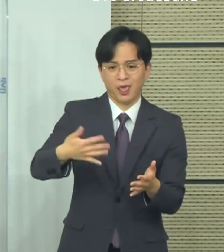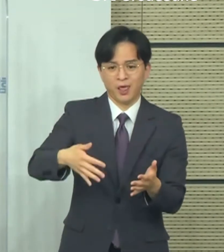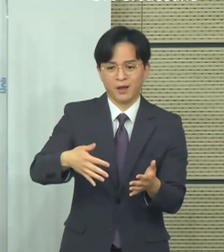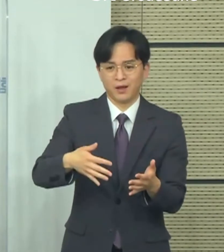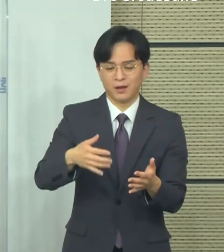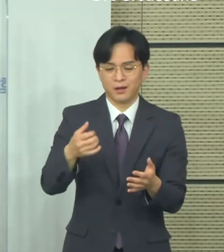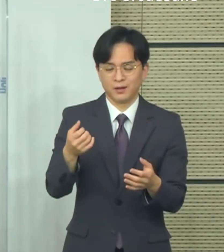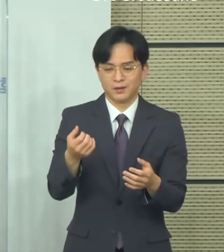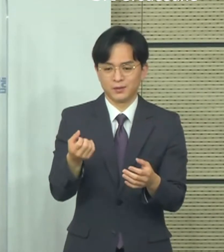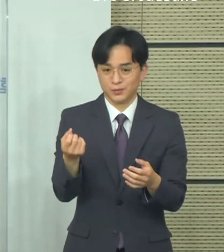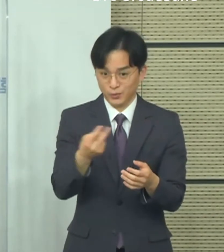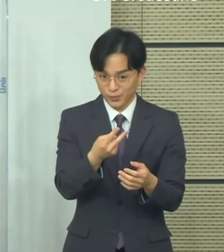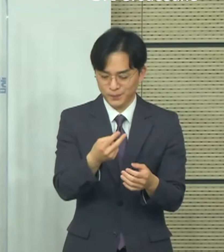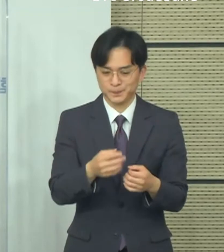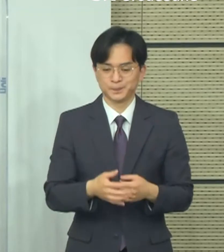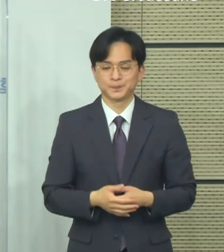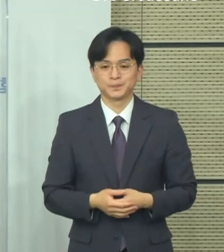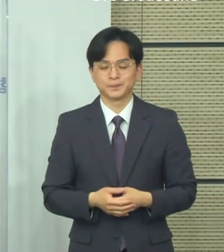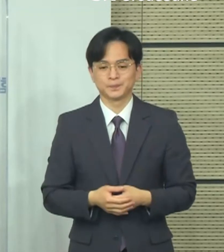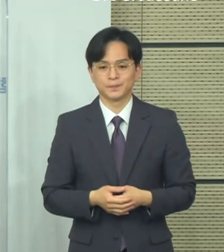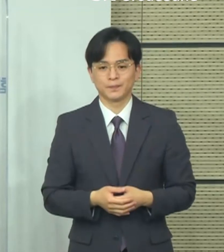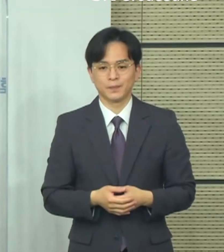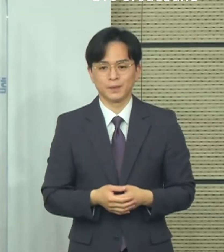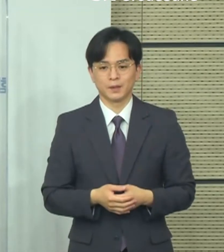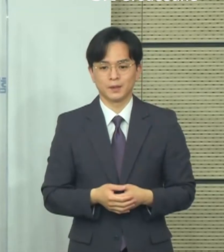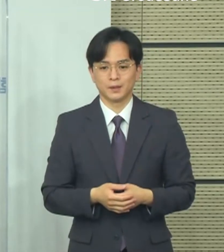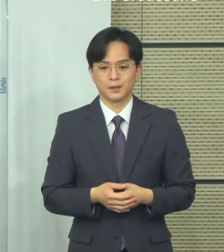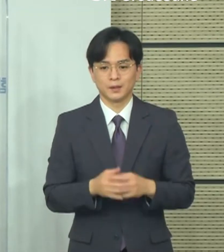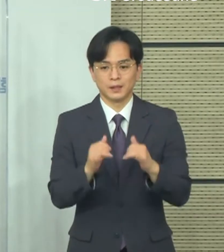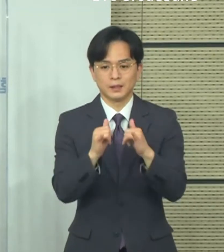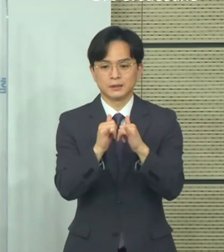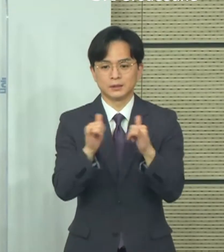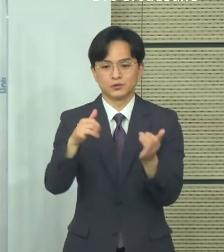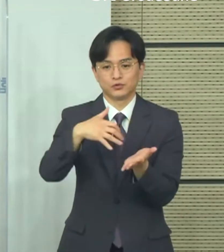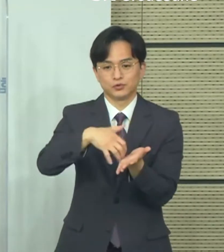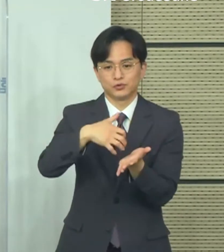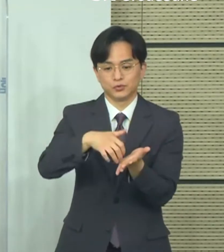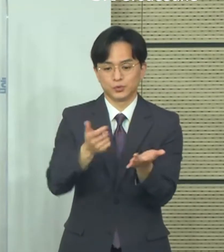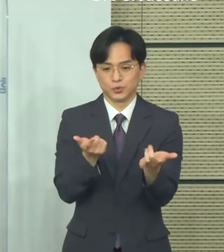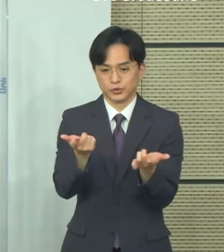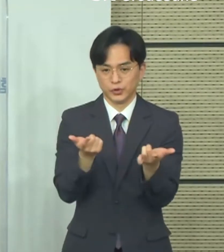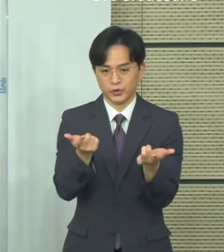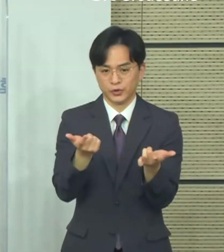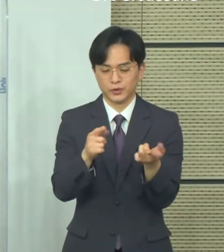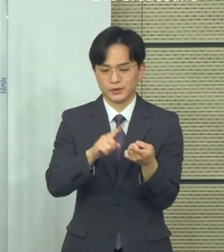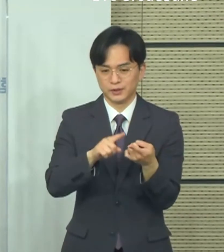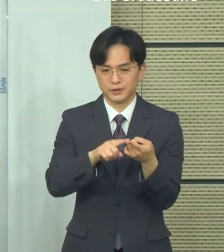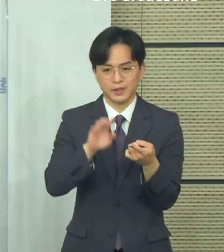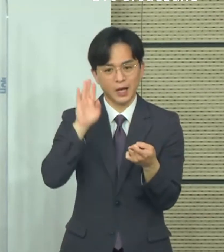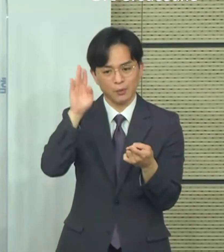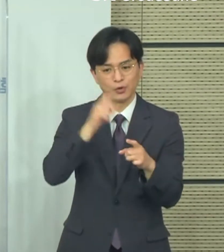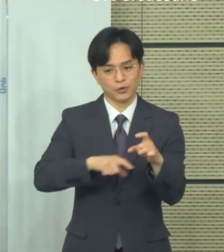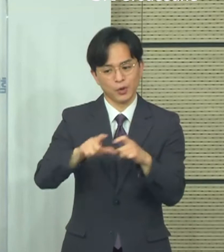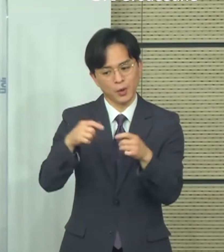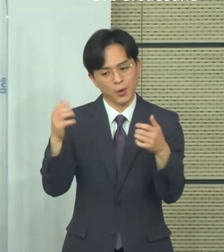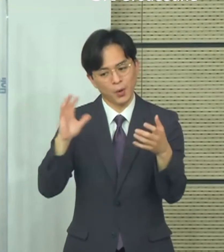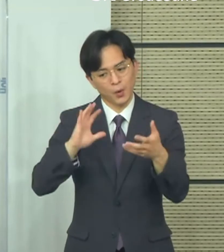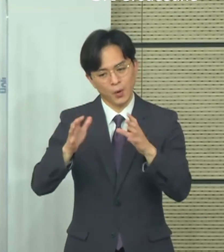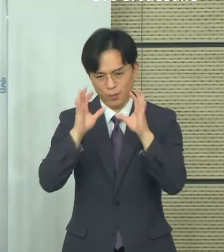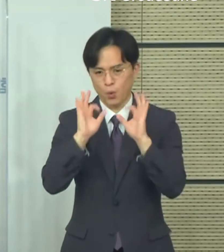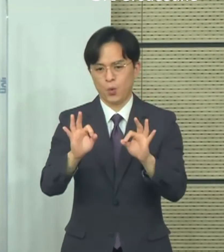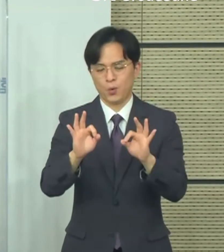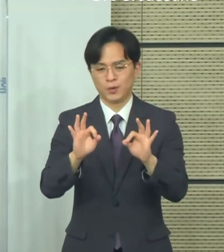이행기간이 필요하다라고 하는 일부 의견들이 제시되고 있지만 그 부분들은 향후 좀 더 논의를 하면서 상황을 지켜봐야 됩니다.